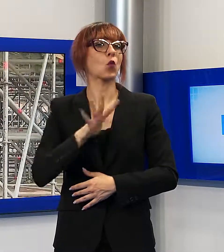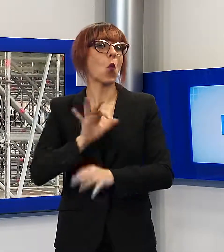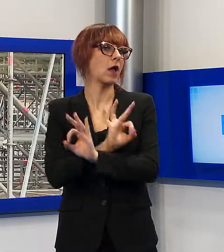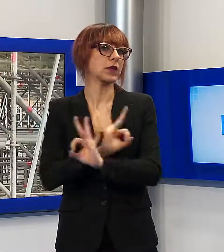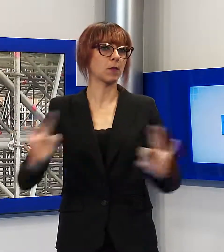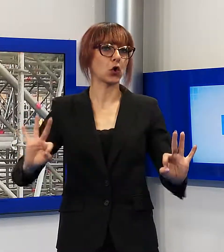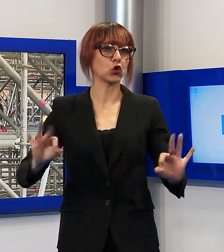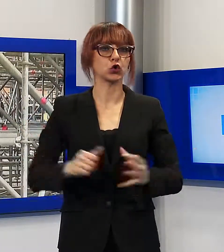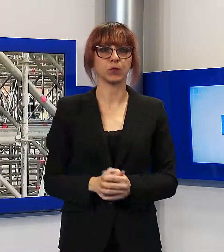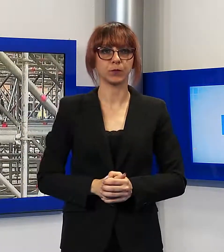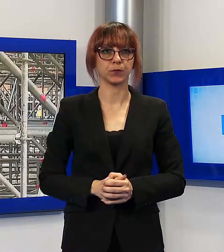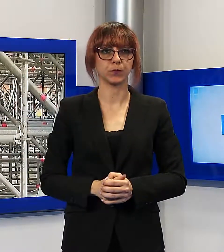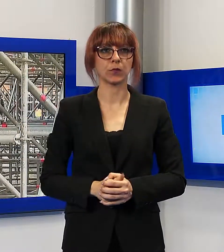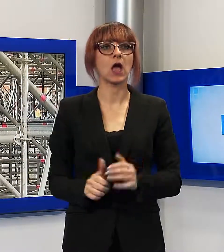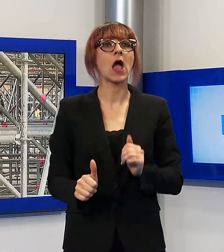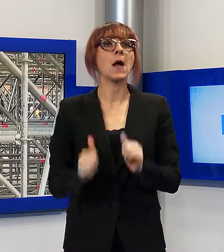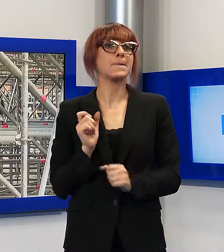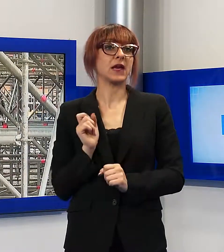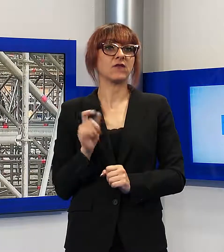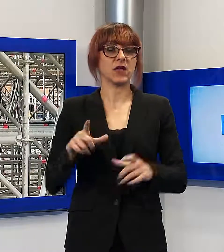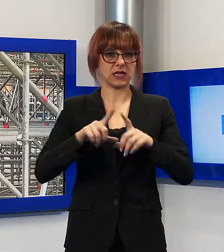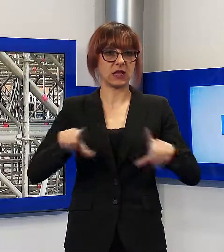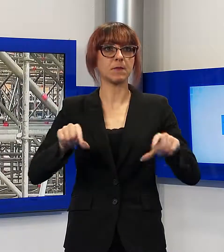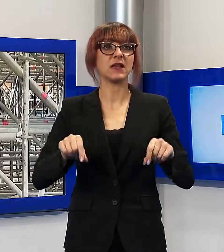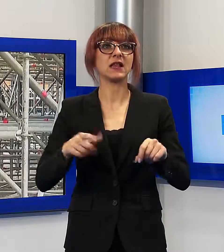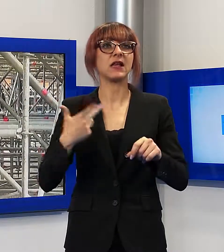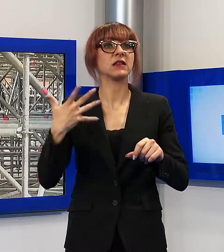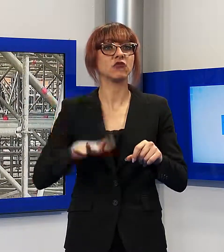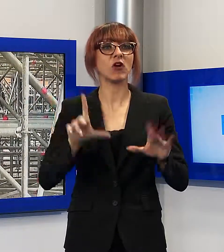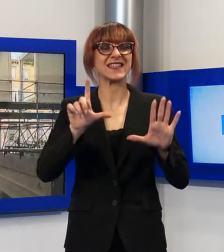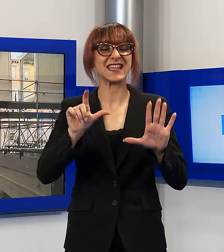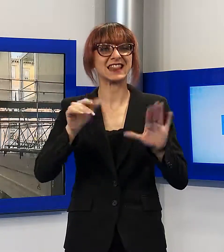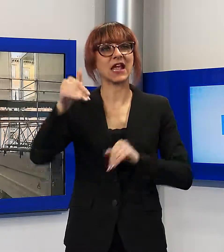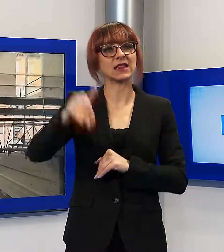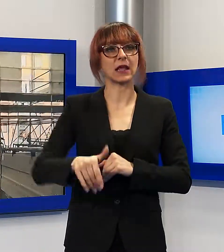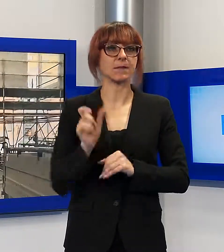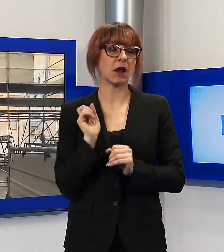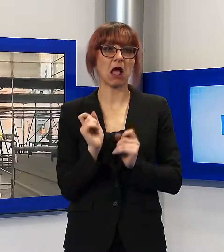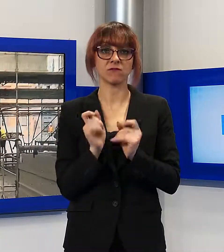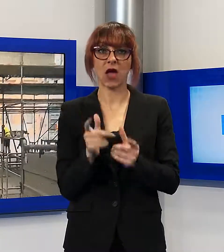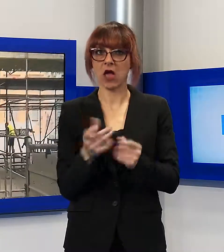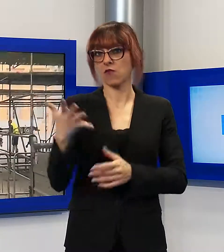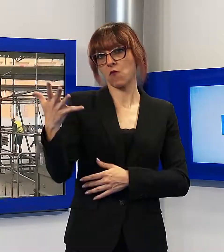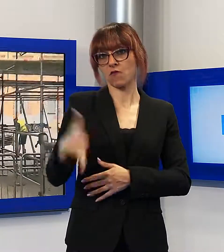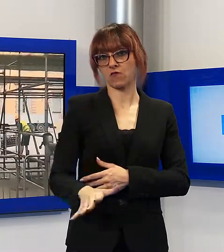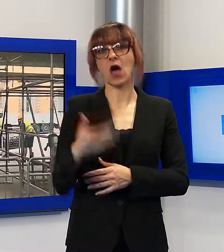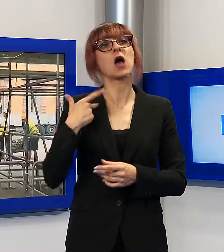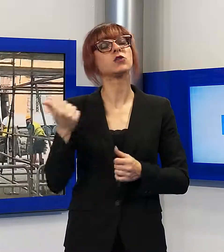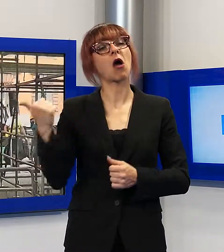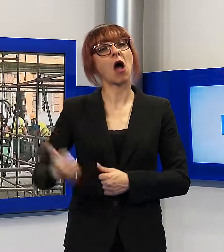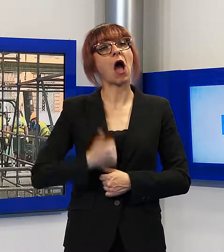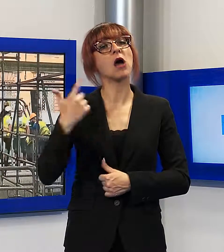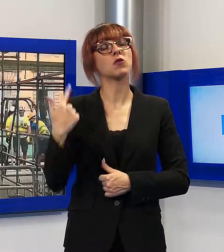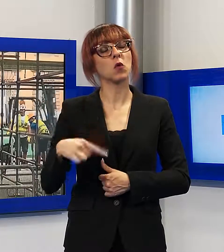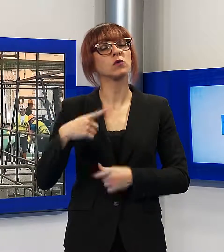Lucca Summer Festival è già arrivata a quota 70.000 biglietti venduti per un cartellone che anche quest'anno si presenta a